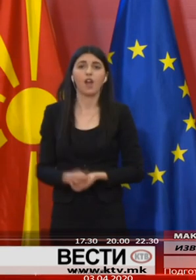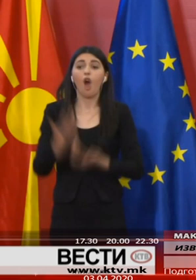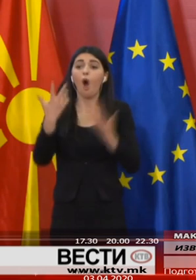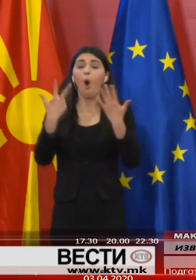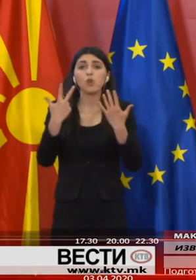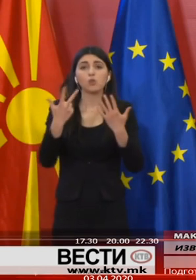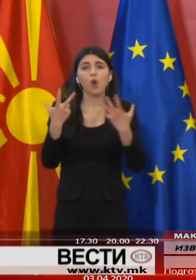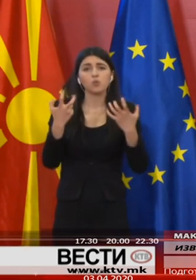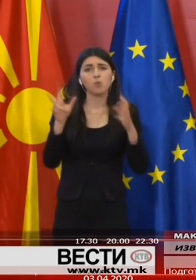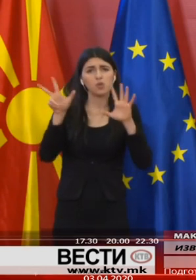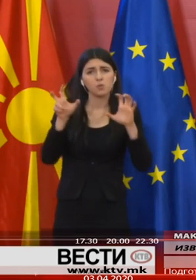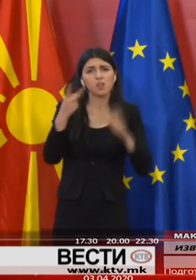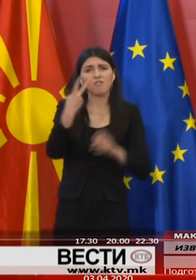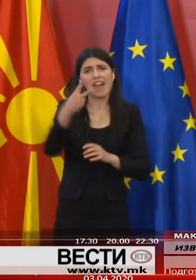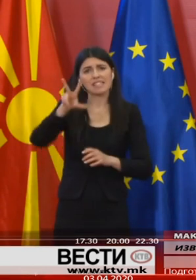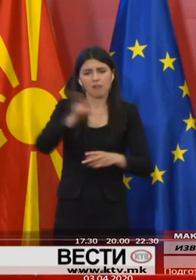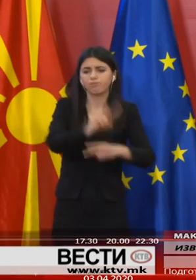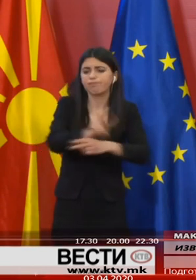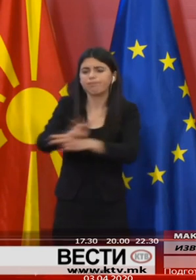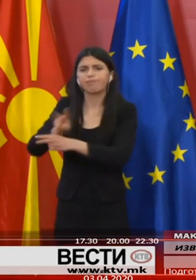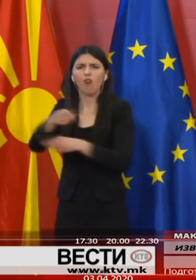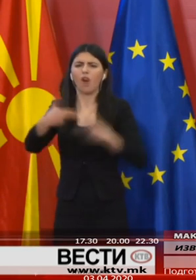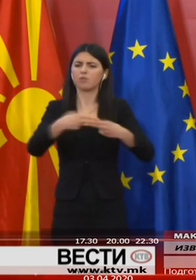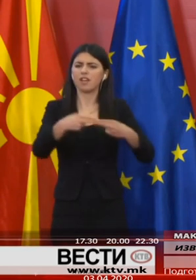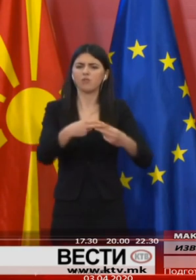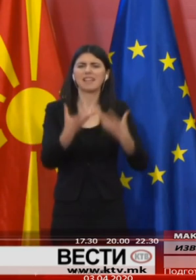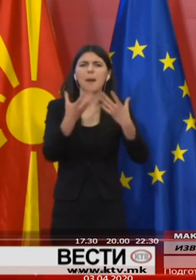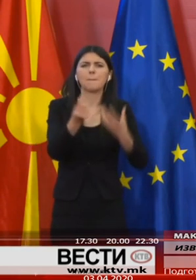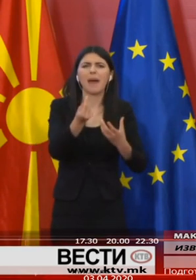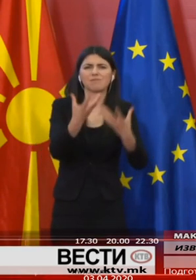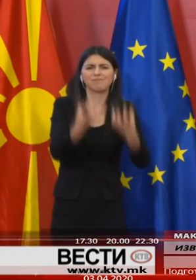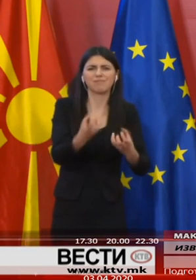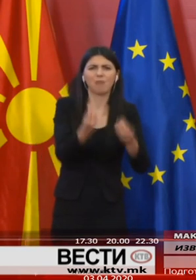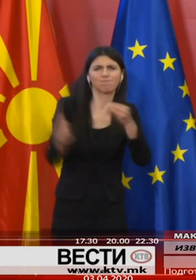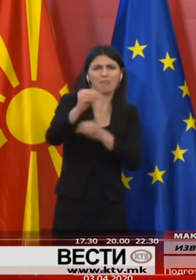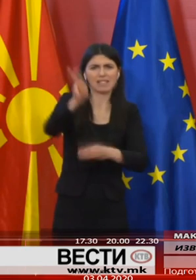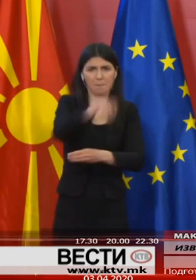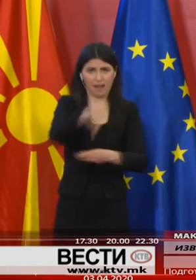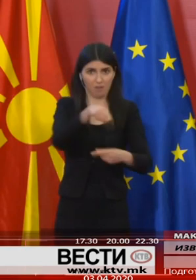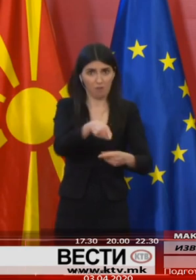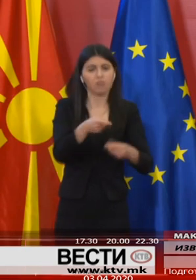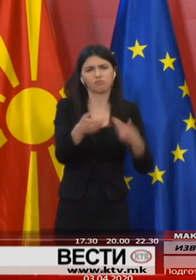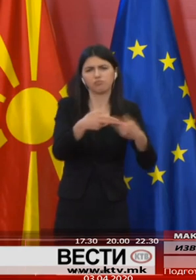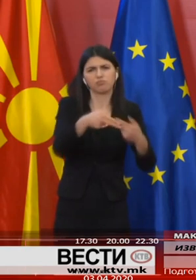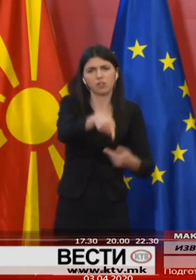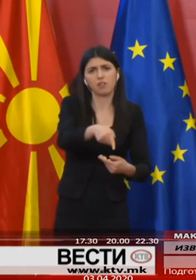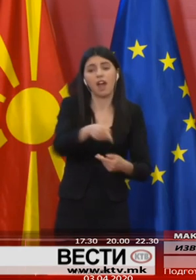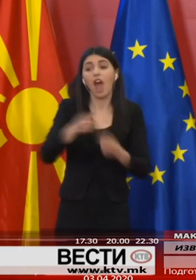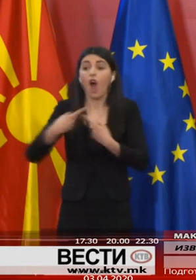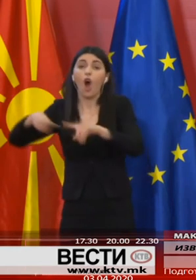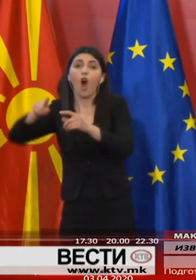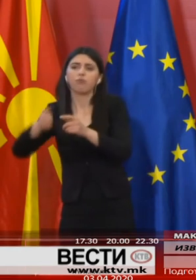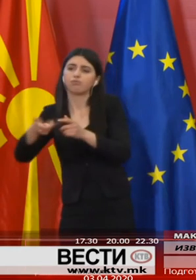823 надзори се однесуваат на замрзнатите цени на одредени производи, додека